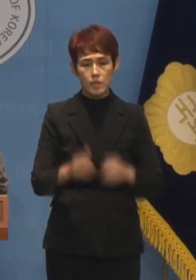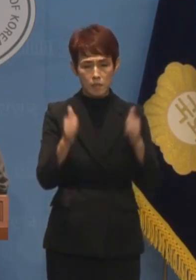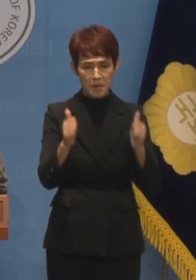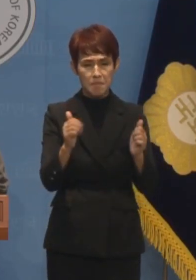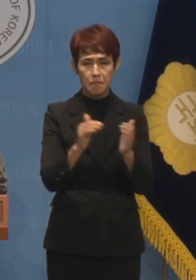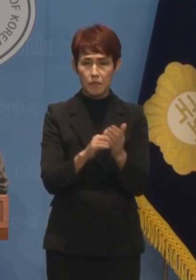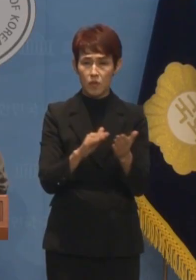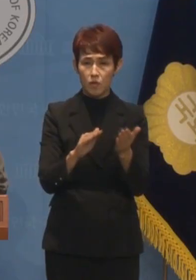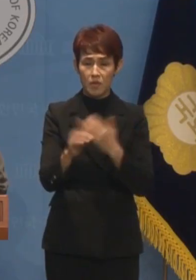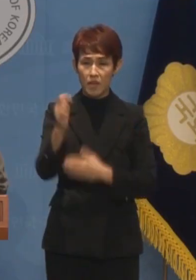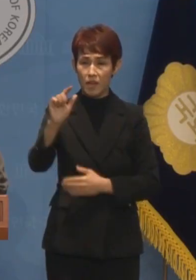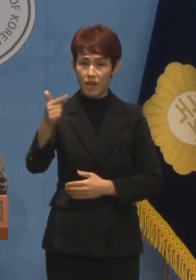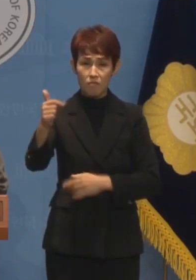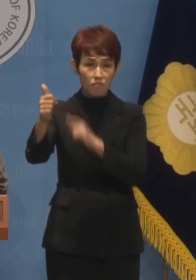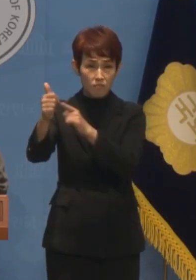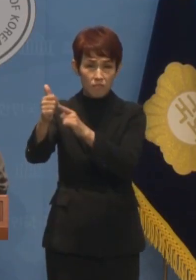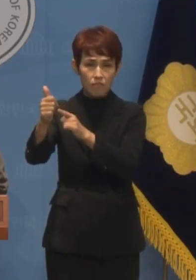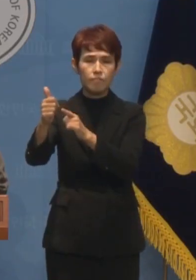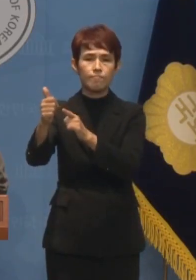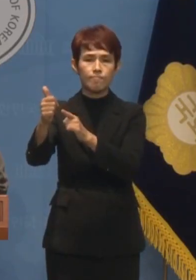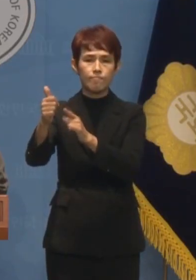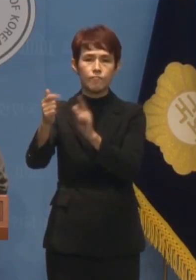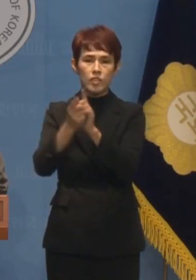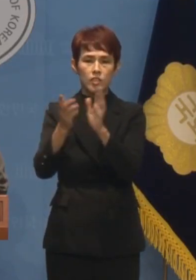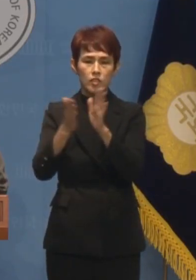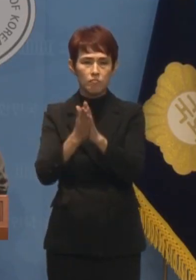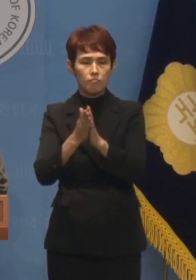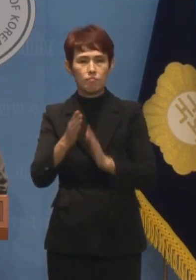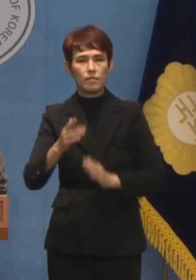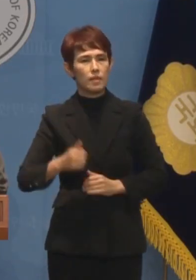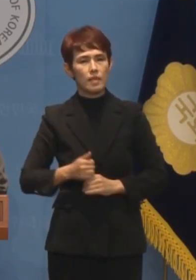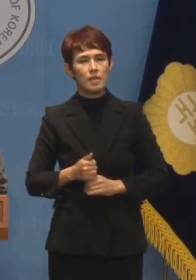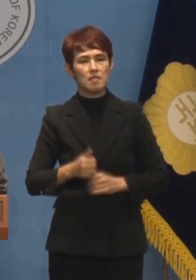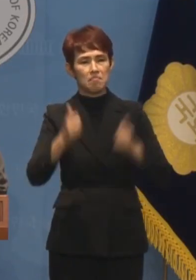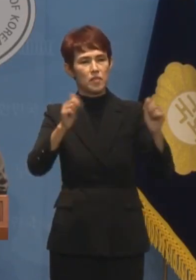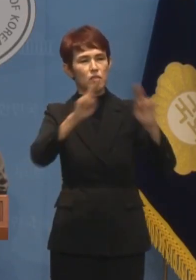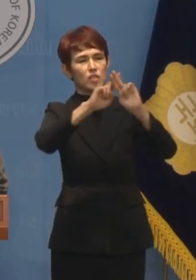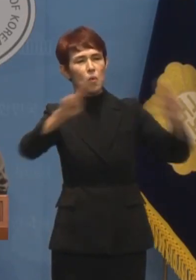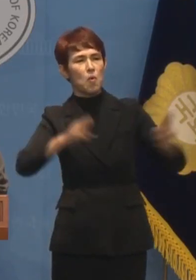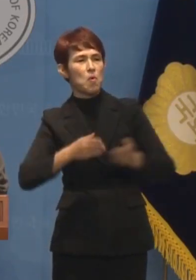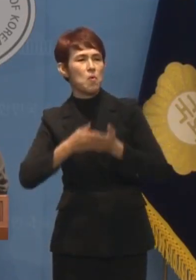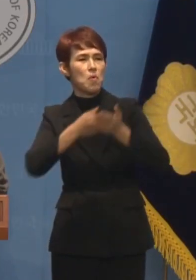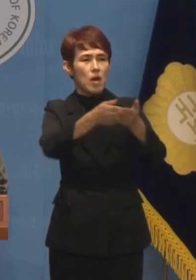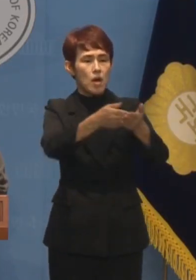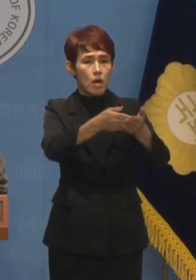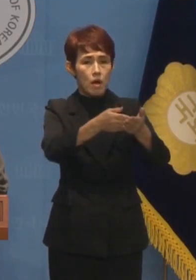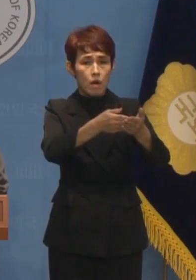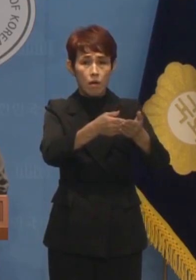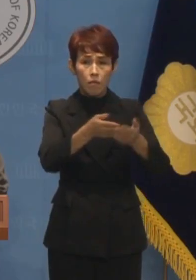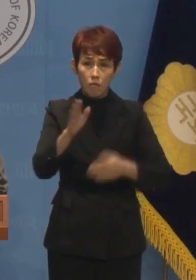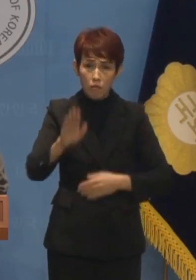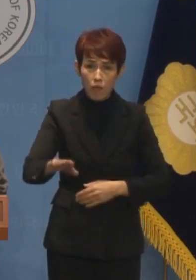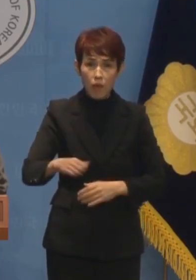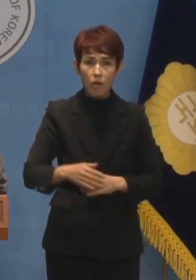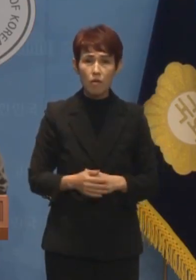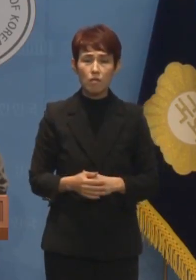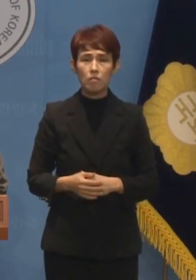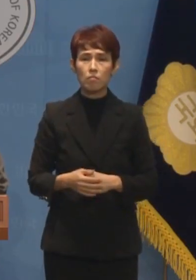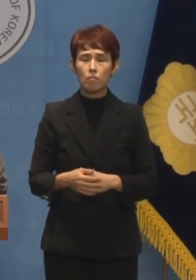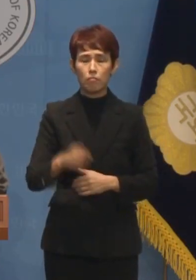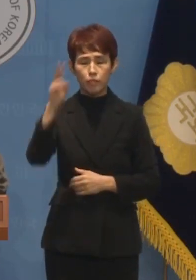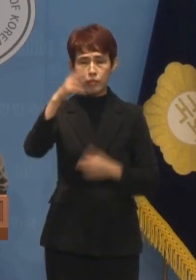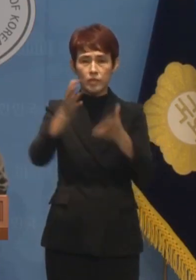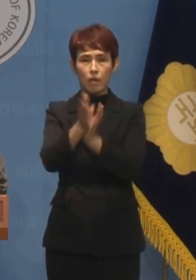한동훈 대표가 직접 나서서 판정취소 소송을 제기해놓고 나몰라라 장관직 사퇴